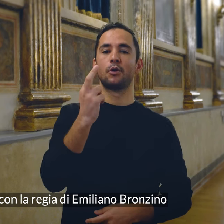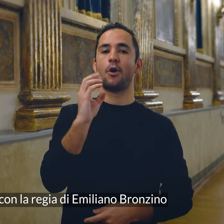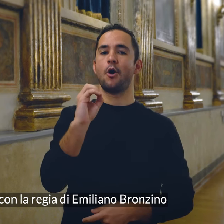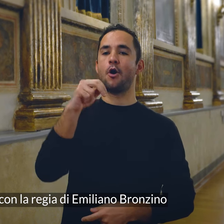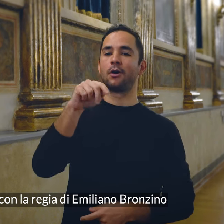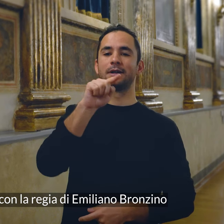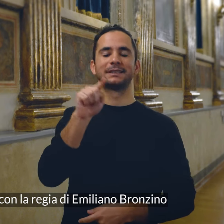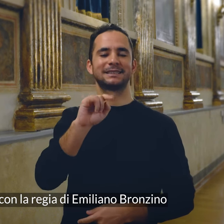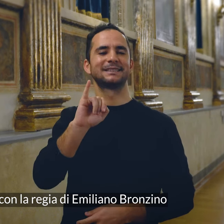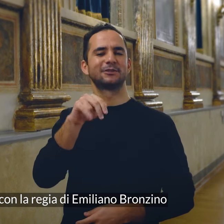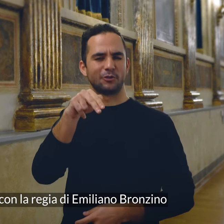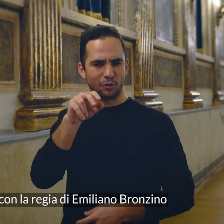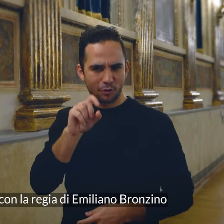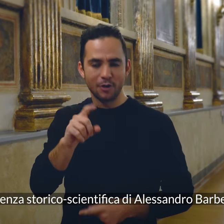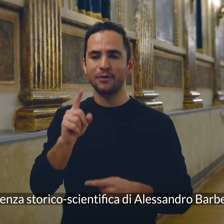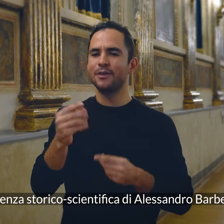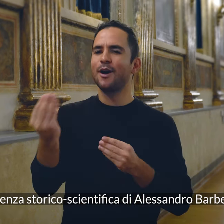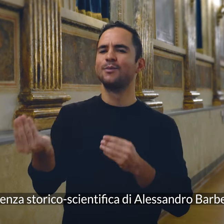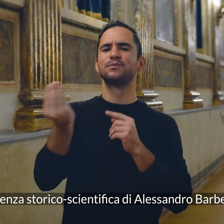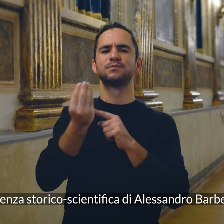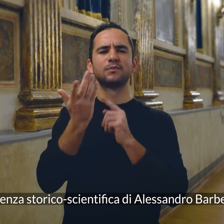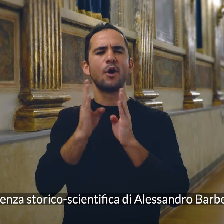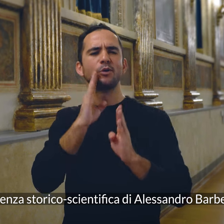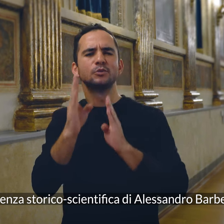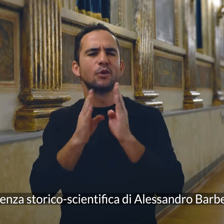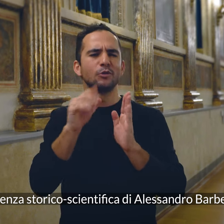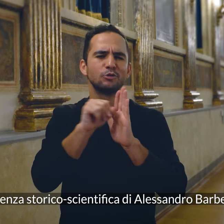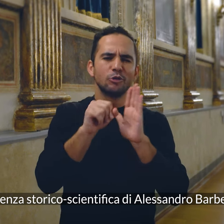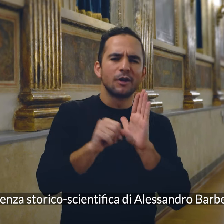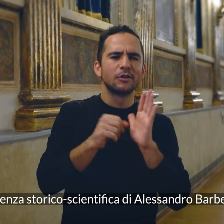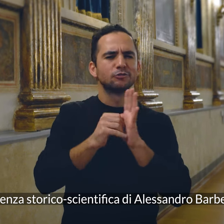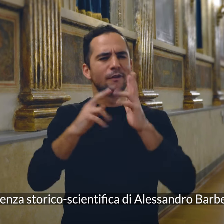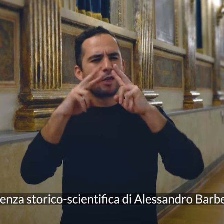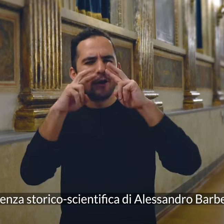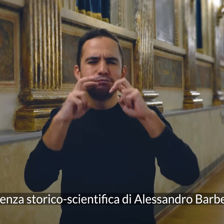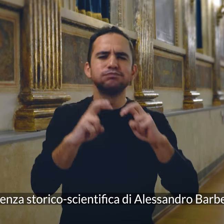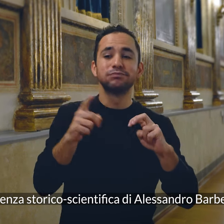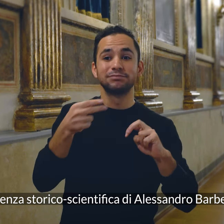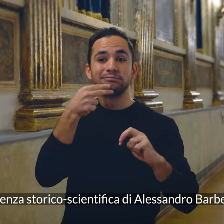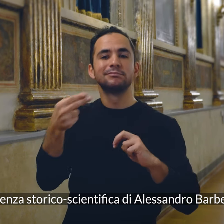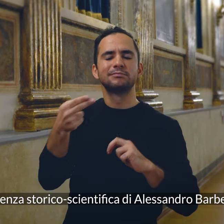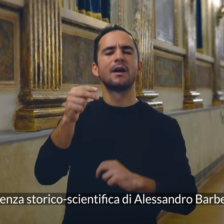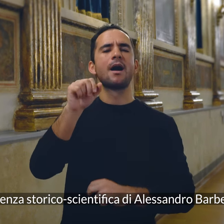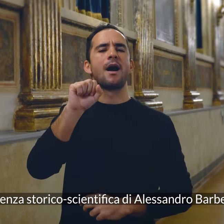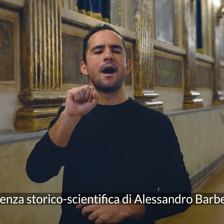e con la consulenza storico-scientifica di